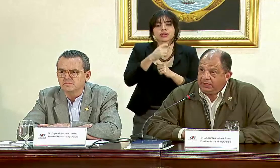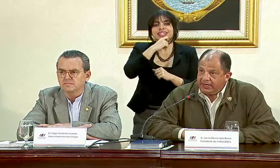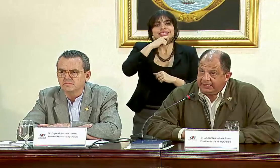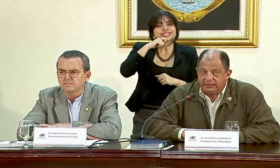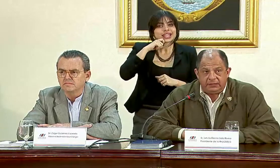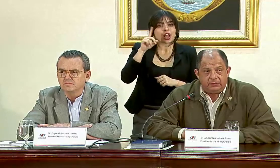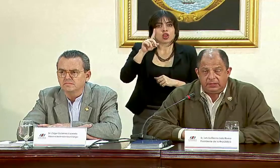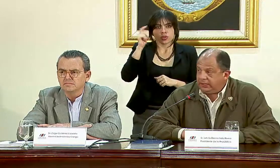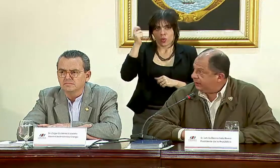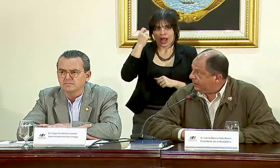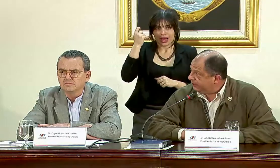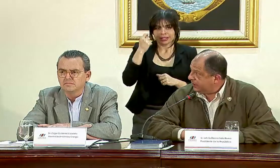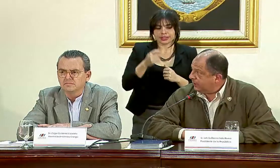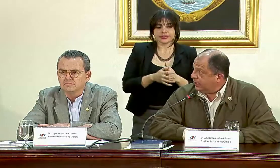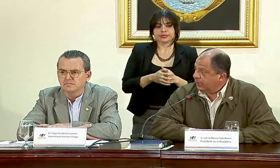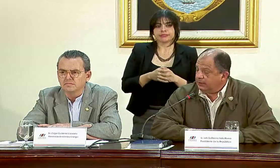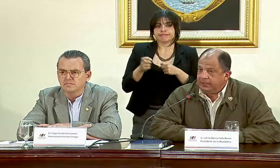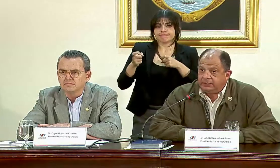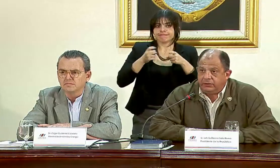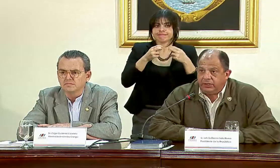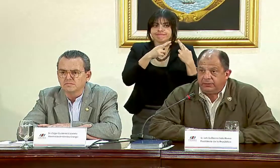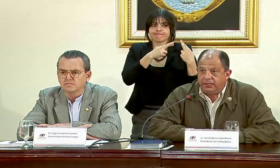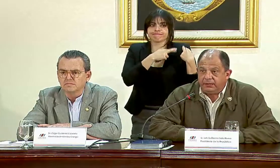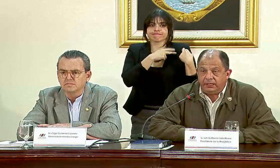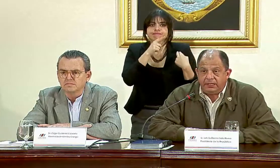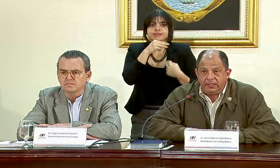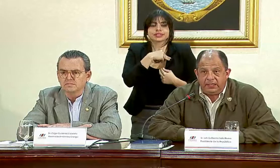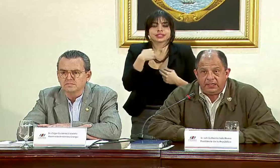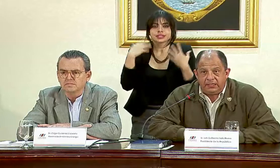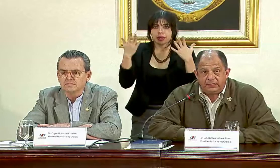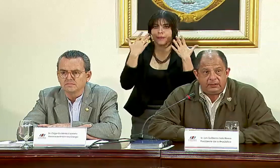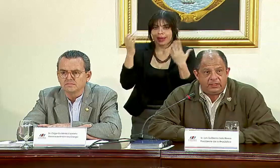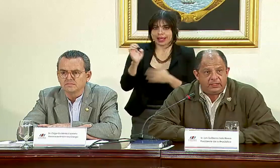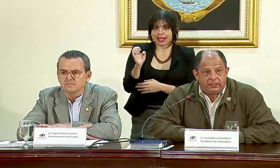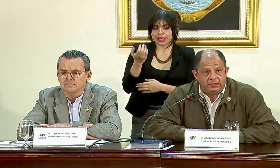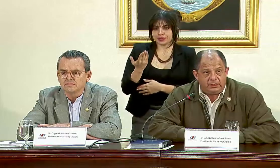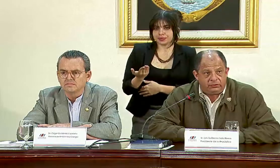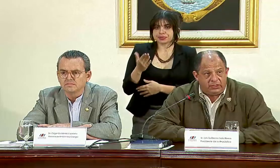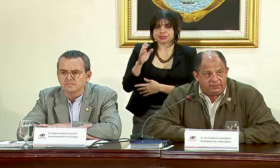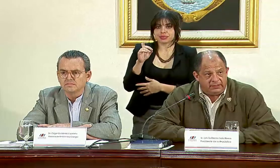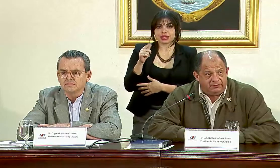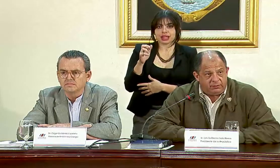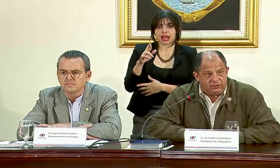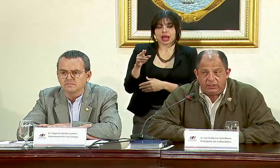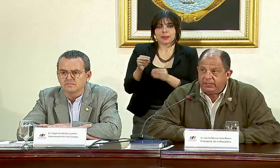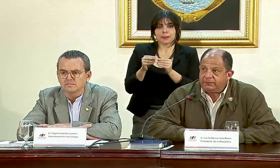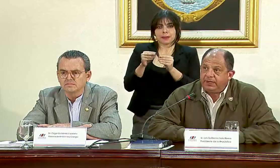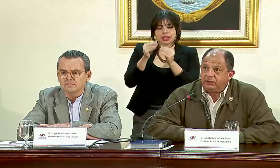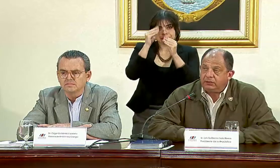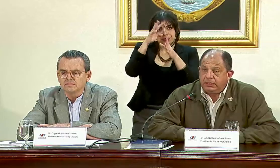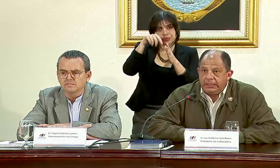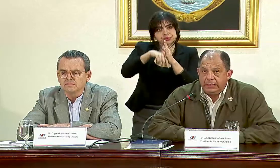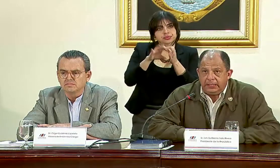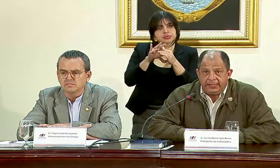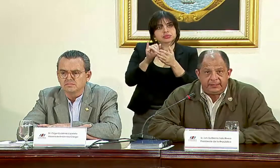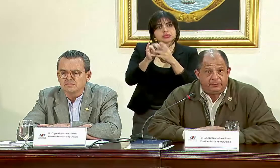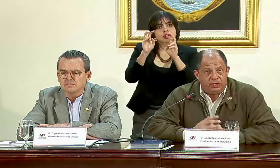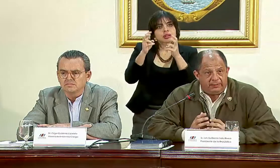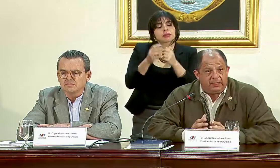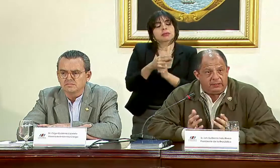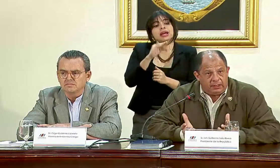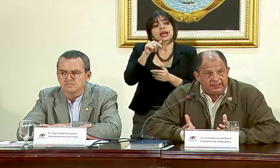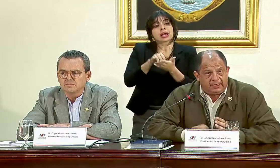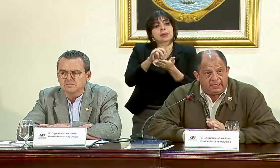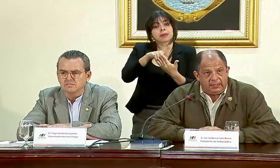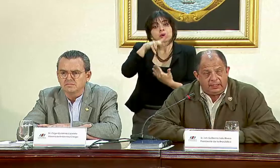Sequía en Guanacaste, que administra el Ministerio de Ambiente y Energía, aquí está don Edgar, si quieren ustedes más información al respecto, y este